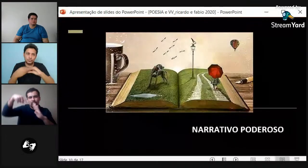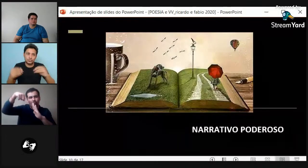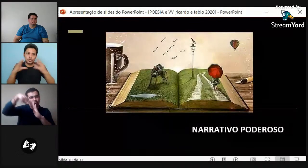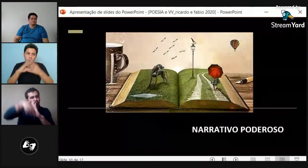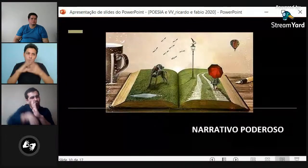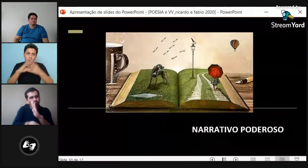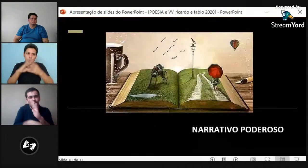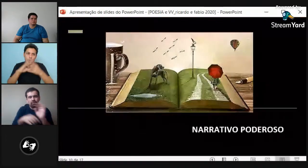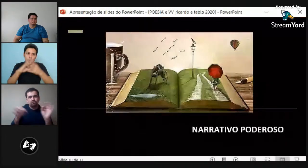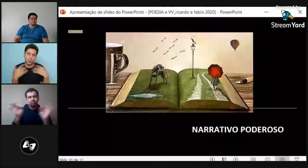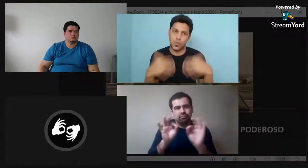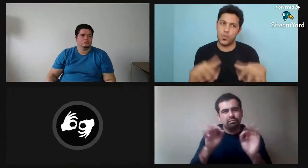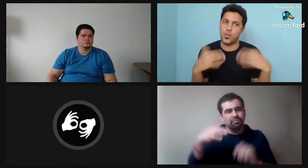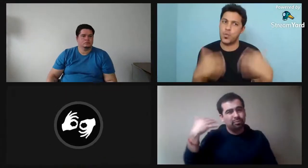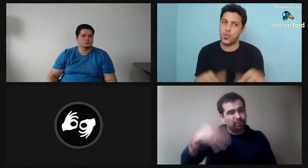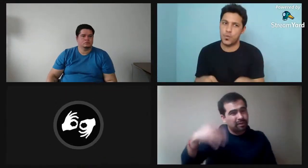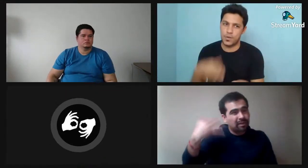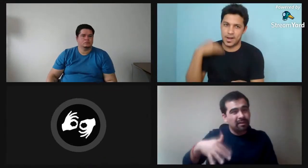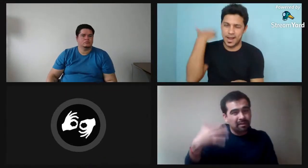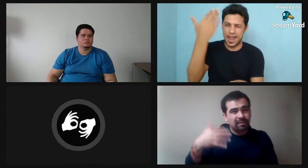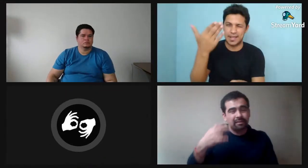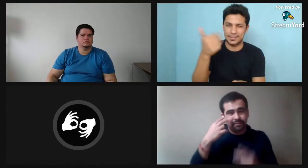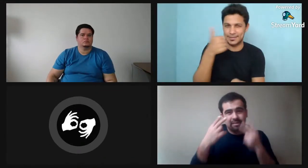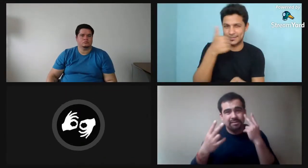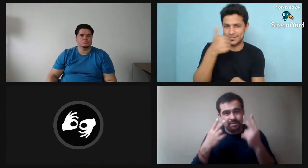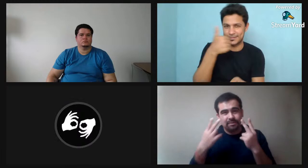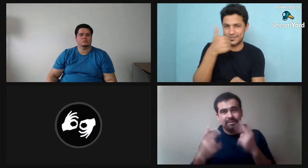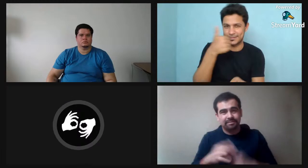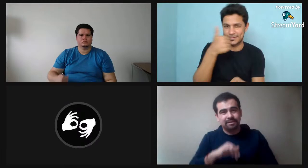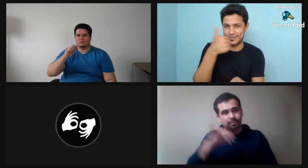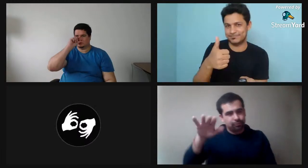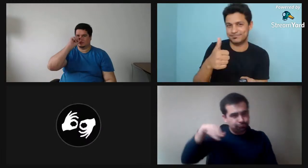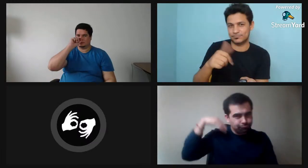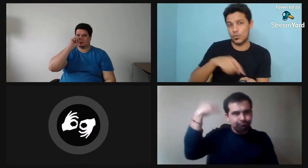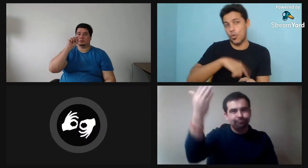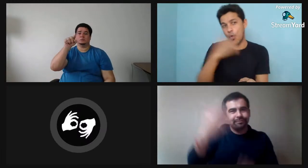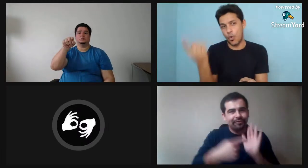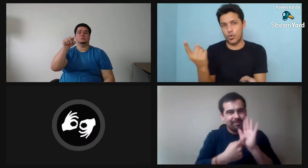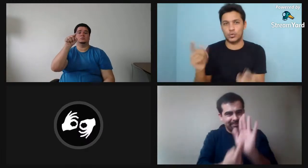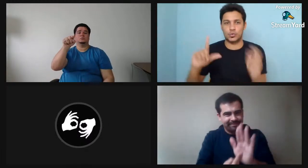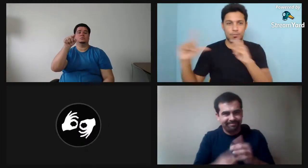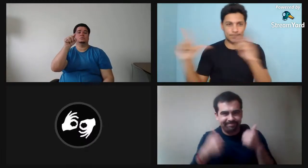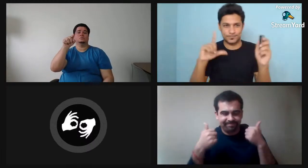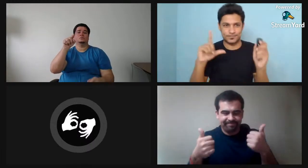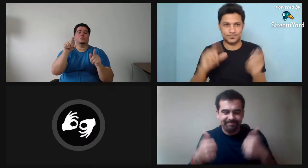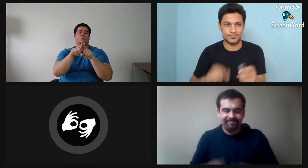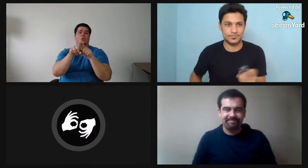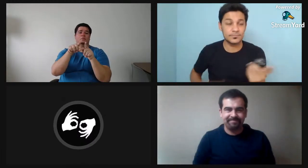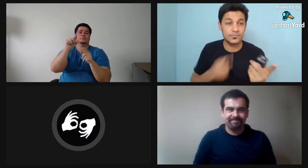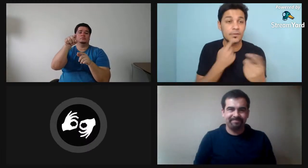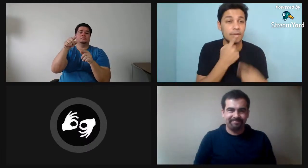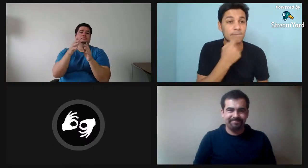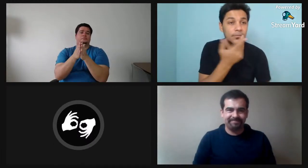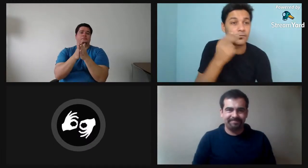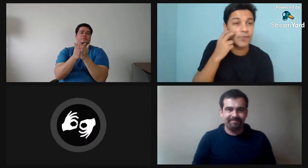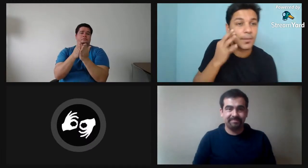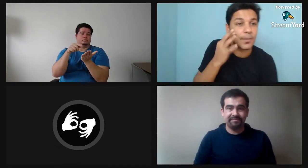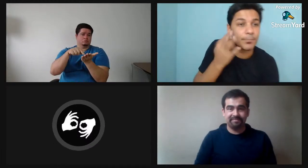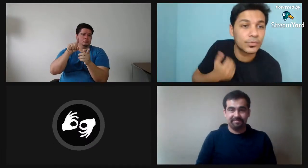Yo les voy a explicar. Bueno, esto en realidad es mucho más profundo. Y es un elemento importante del vernáculo visual. En realidad,